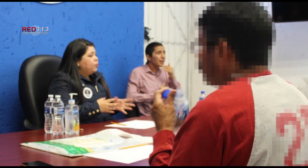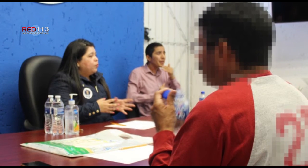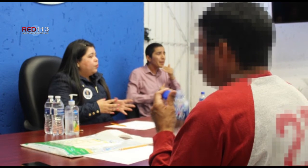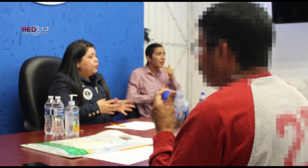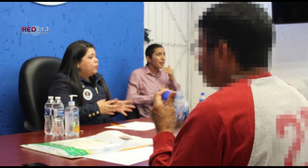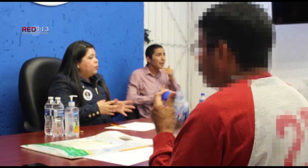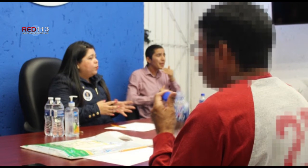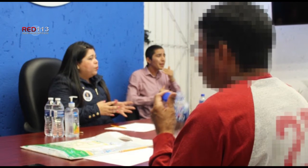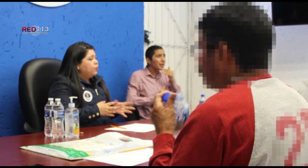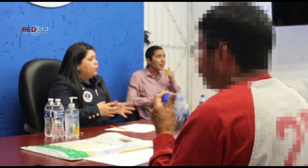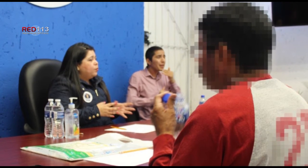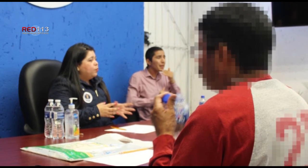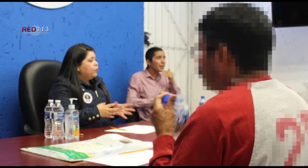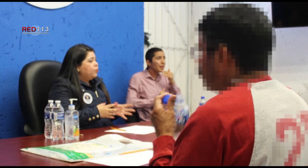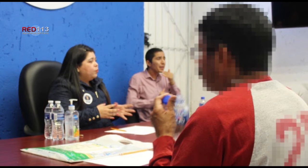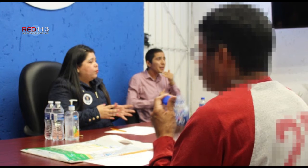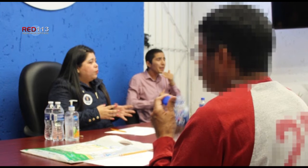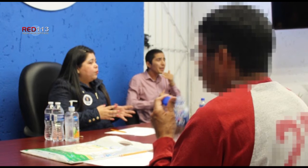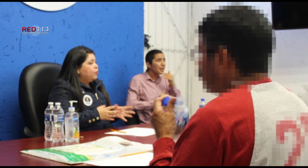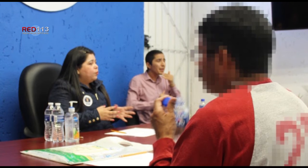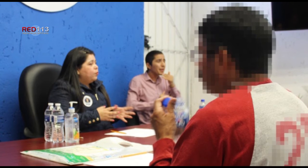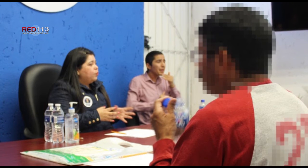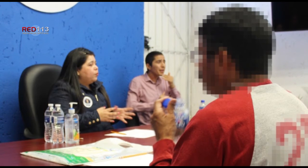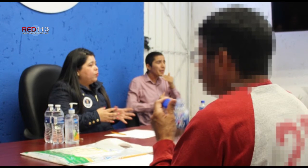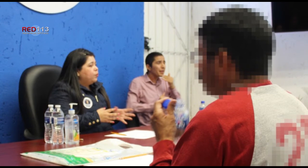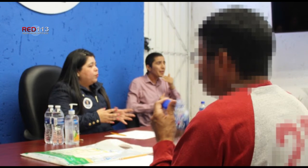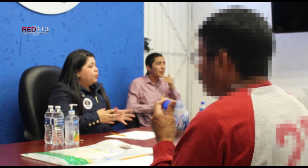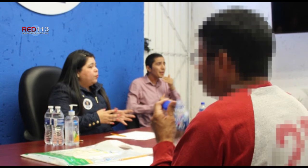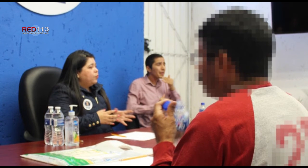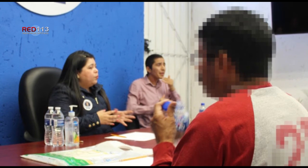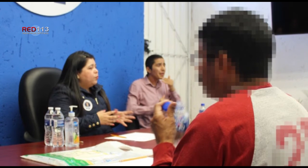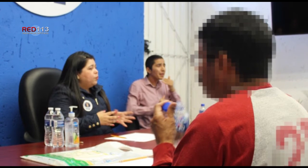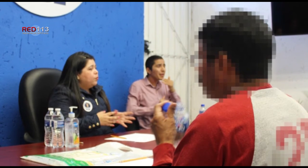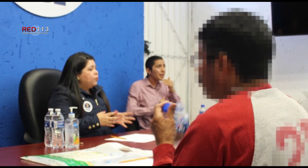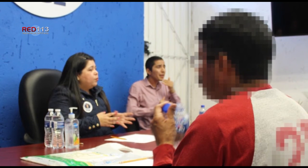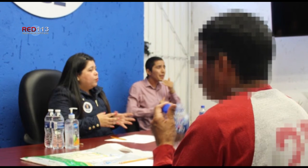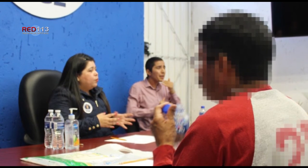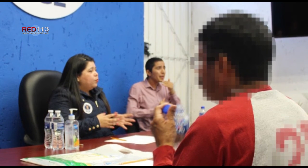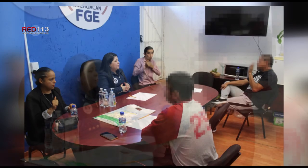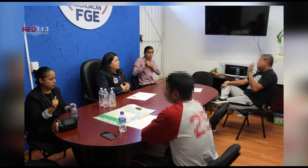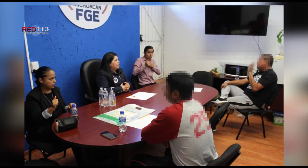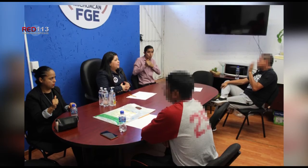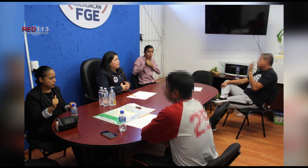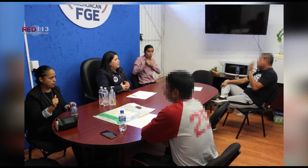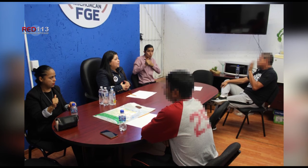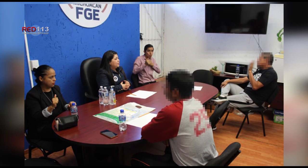servicios especializados, inclusivos y de comunicación. Marisol Moreno Álvarez, coordinadora del C.M.A.S.C.,